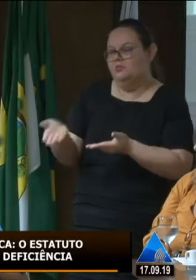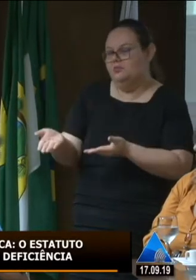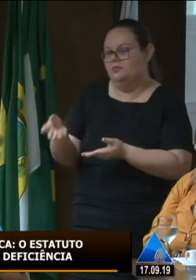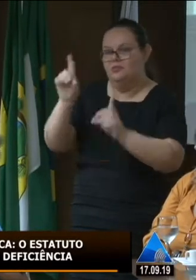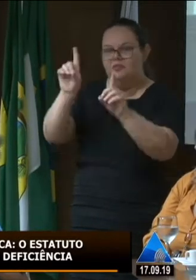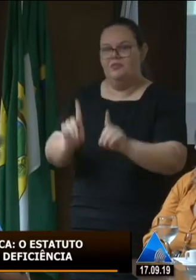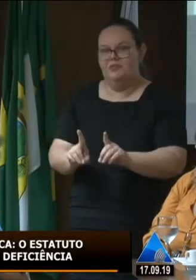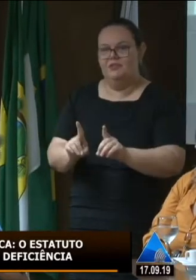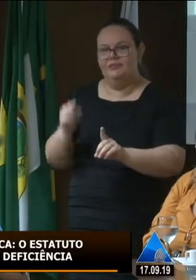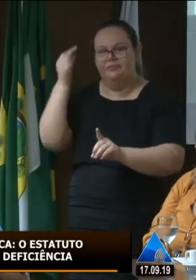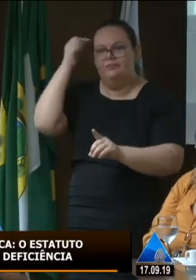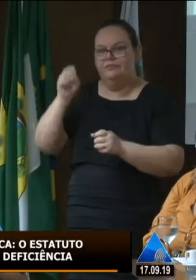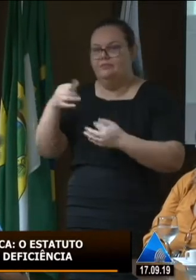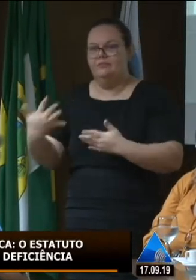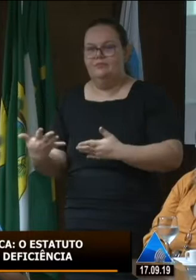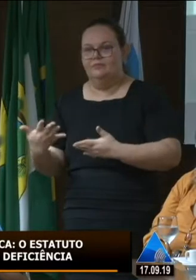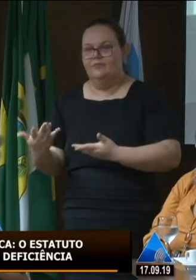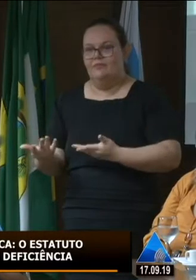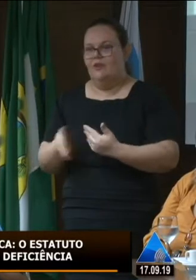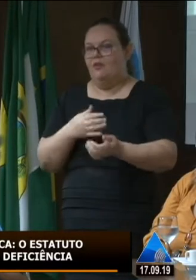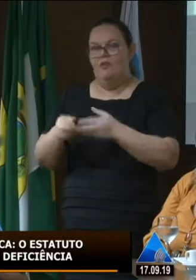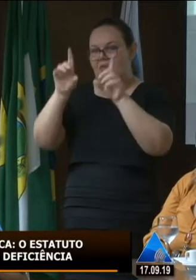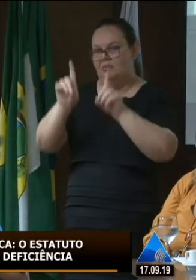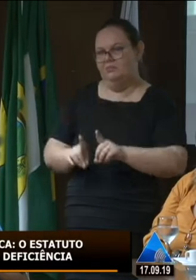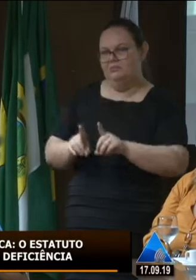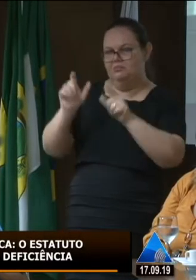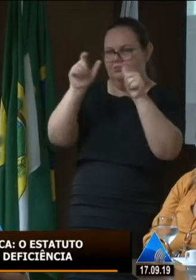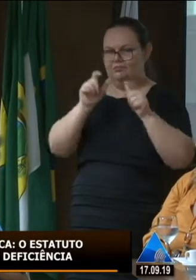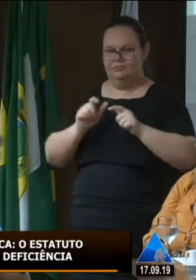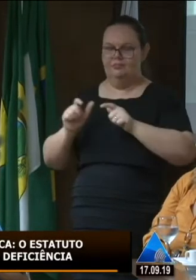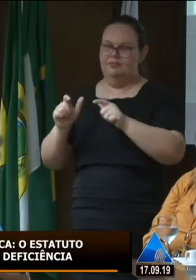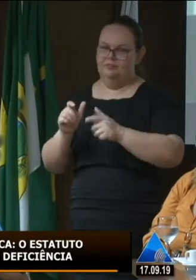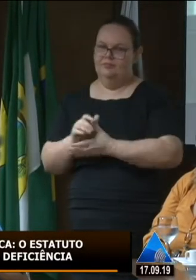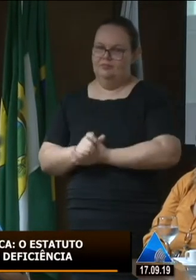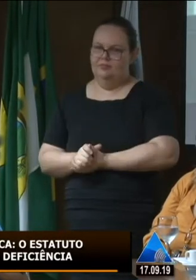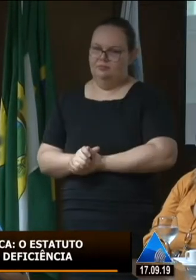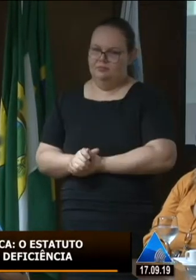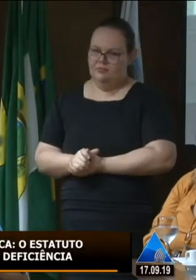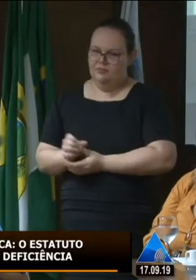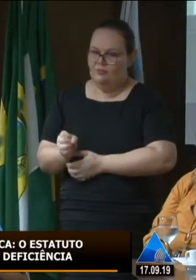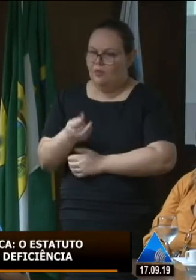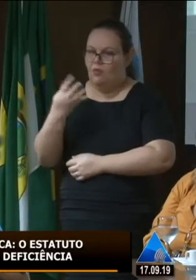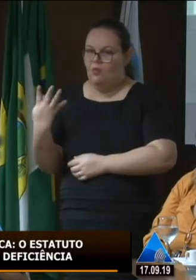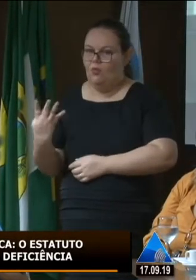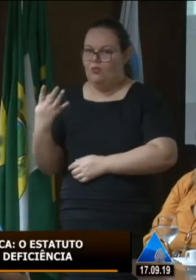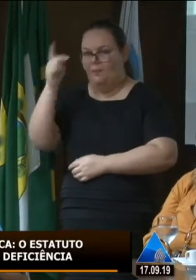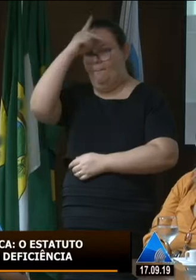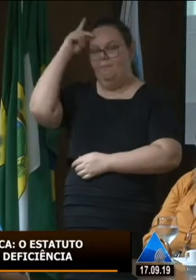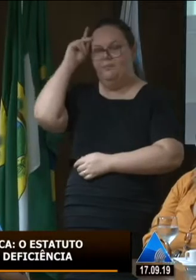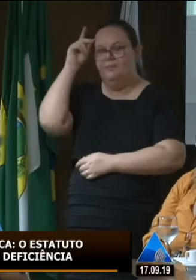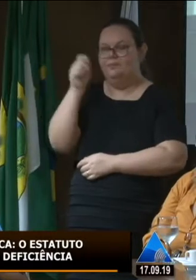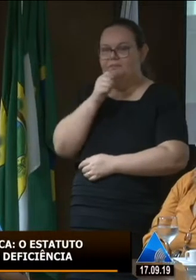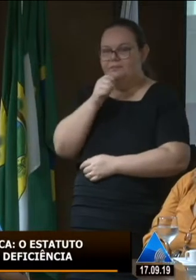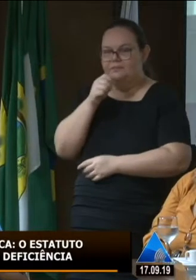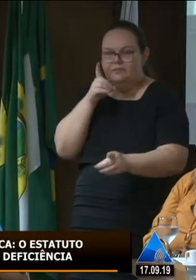deficiência seja ela em âmbito público ou âmbito privado quantas pessoas ainda se